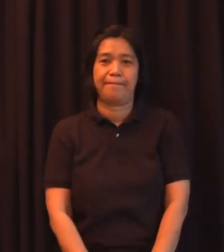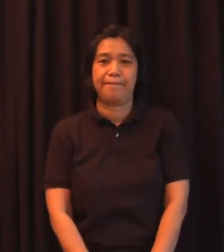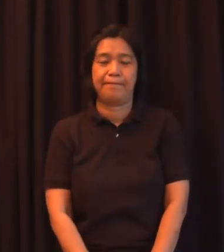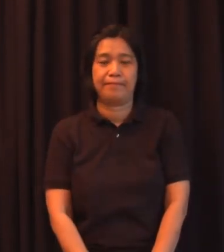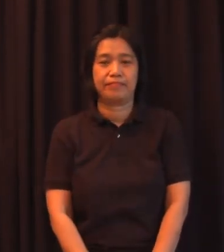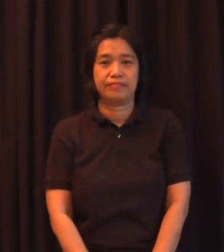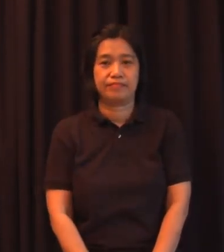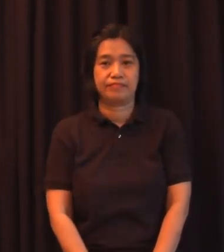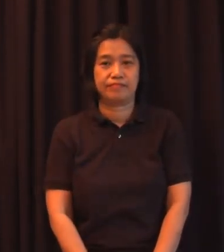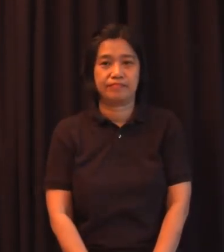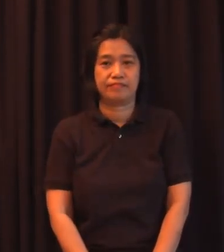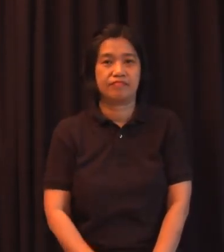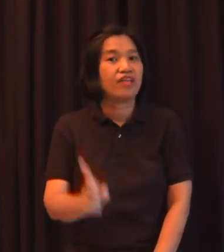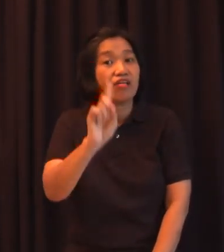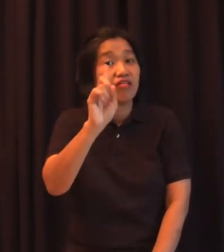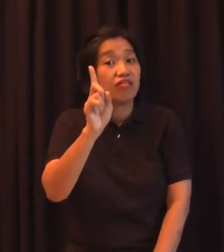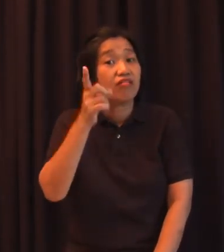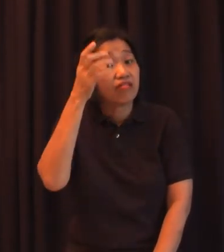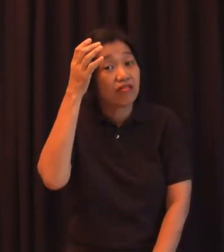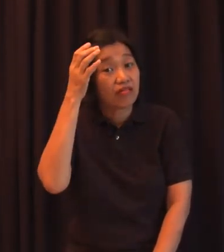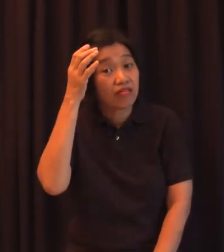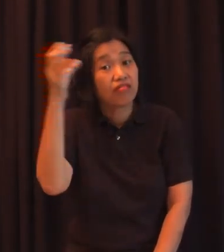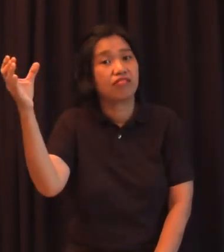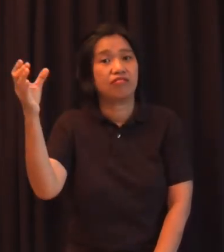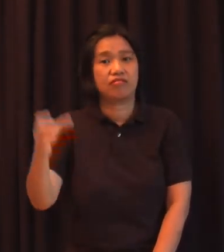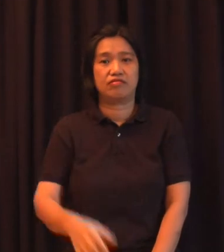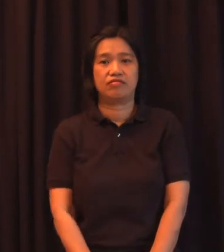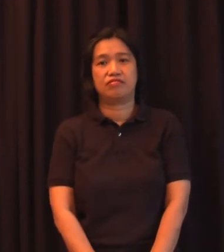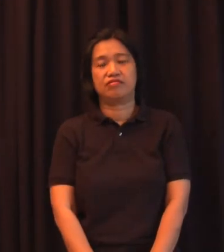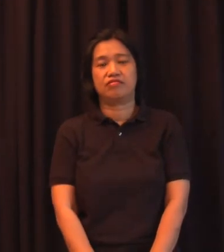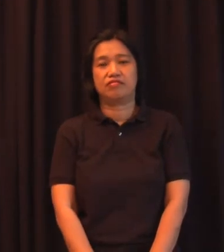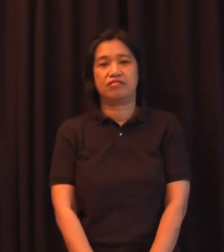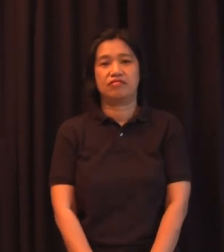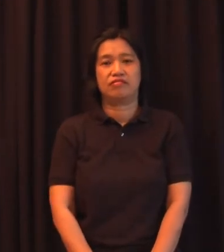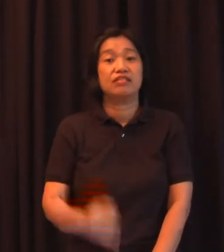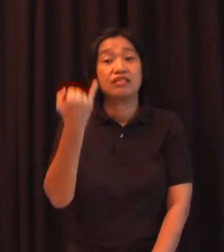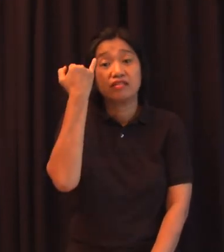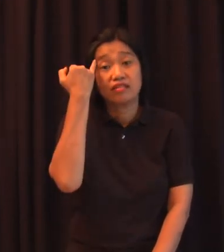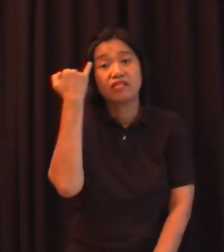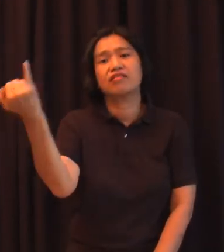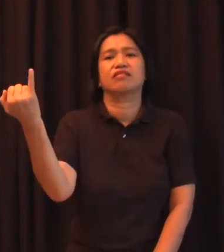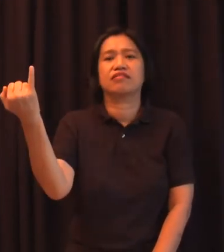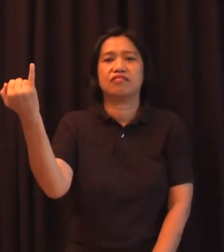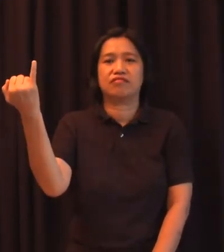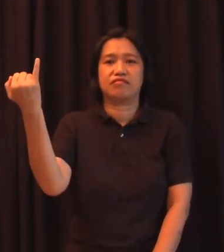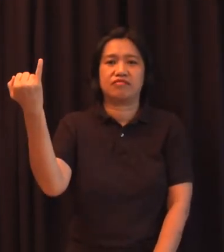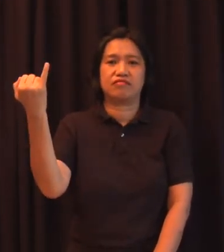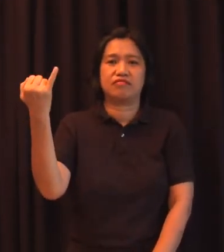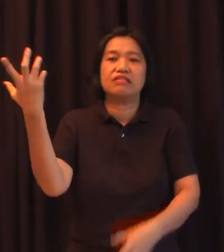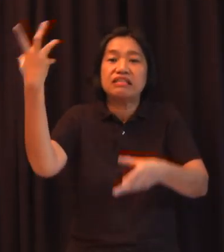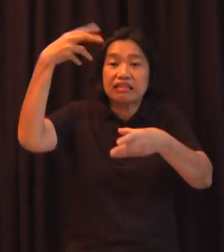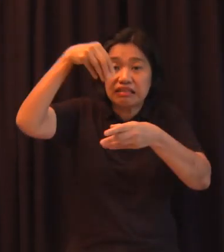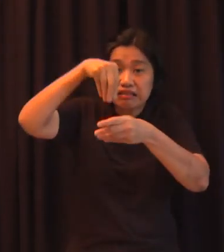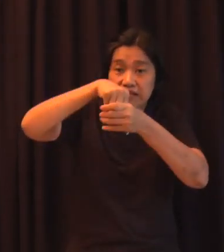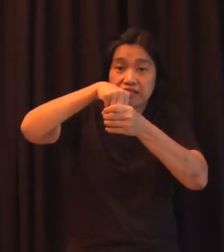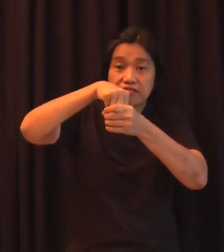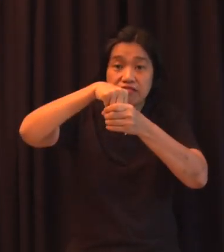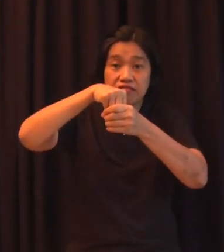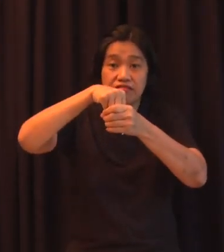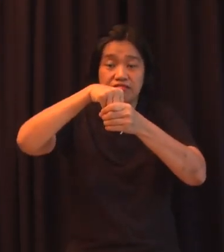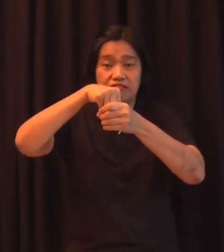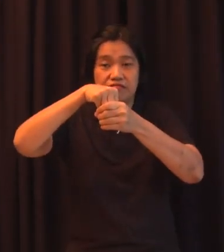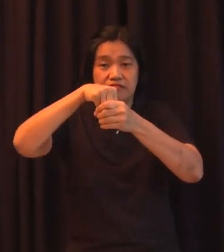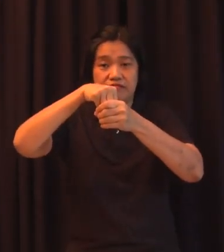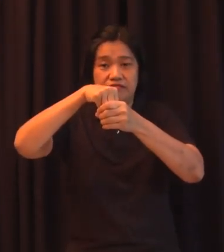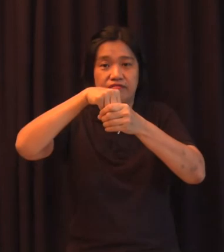konsepto o yung ideya yung kaisipan na nakapaloob doon sa mga